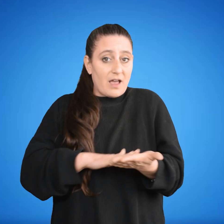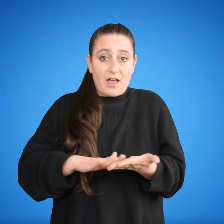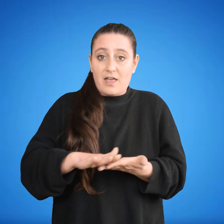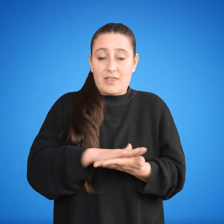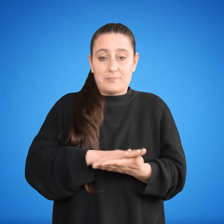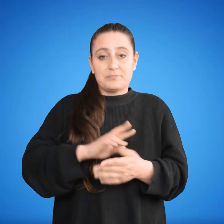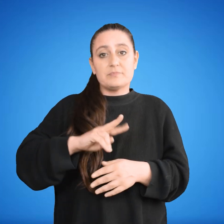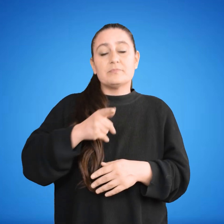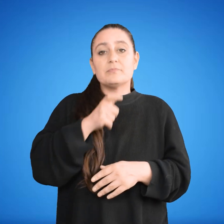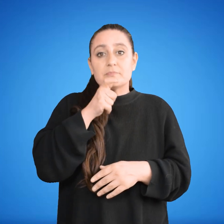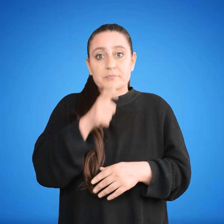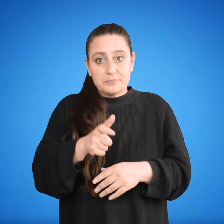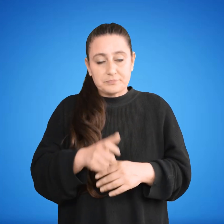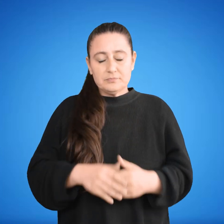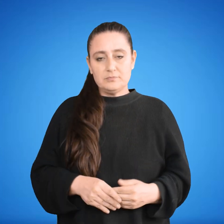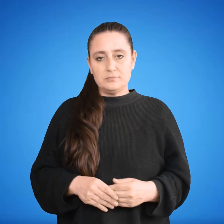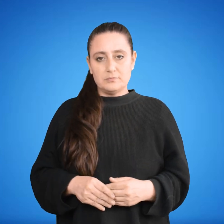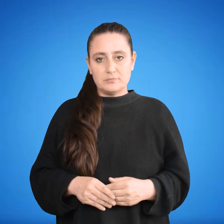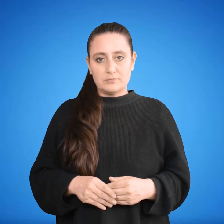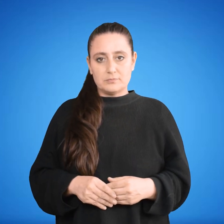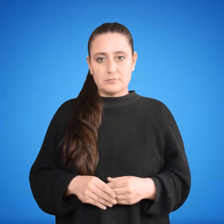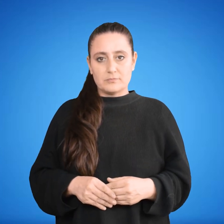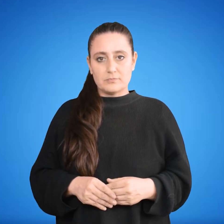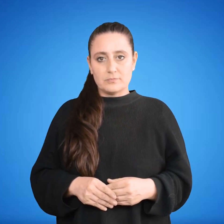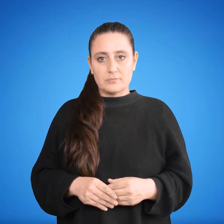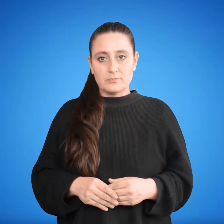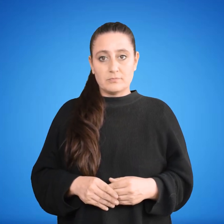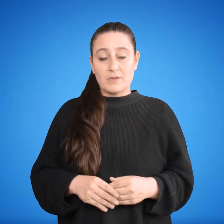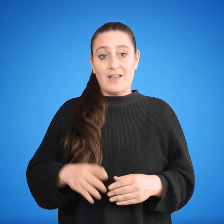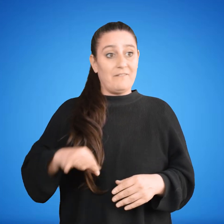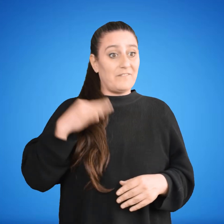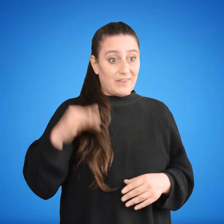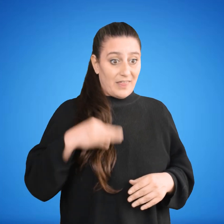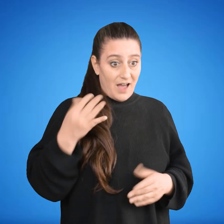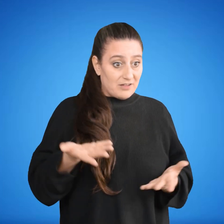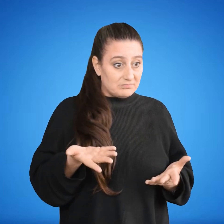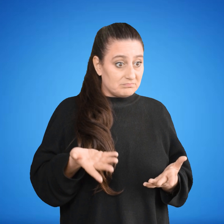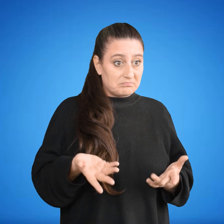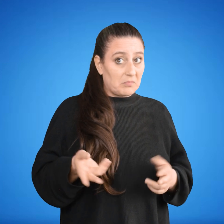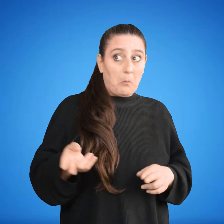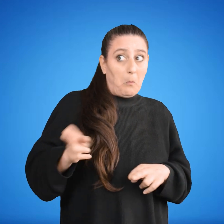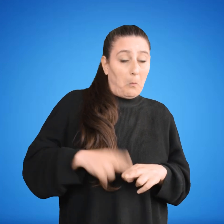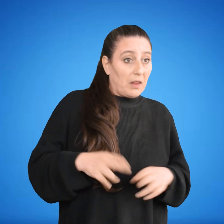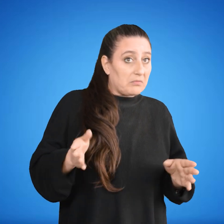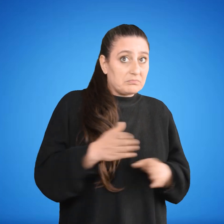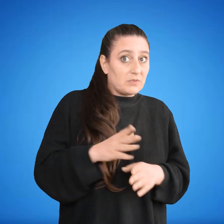forma positiva o negativa. El segundo argumento es el siguiente. Cuando